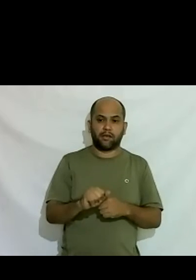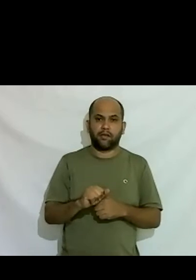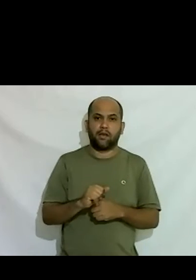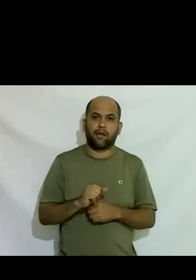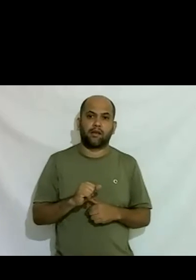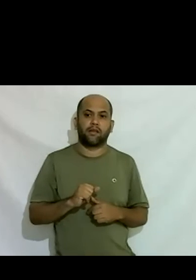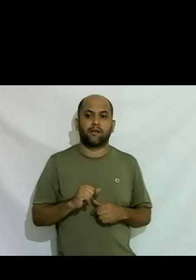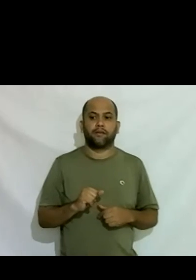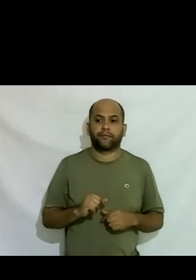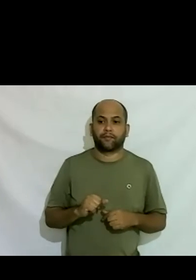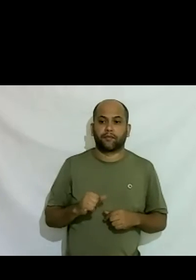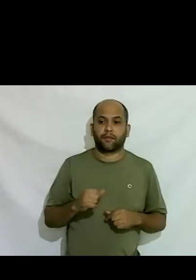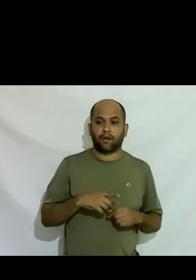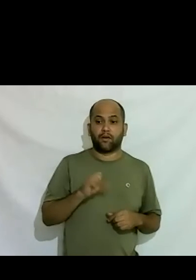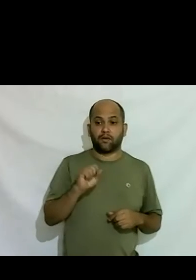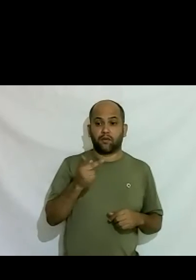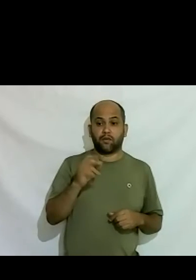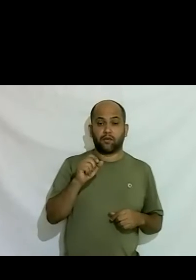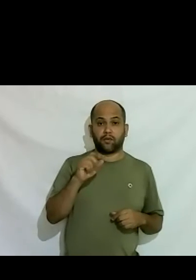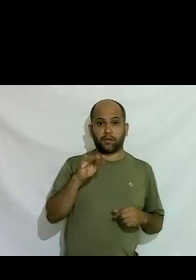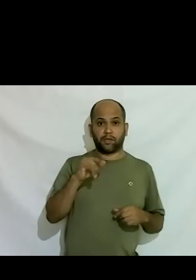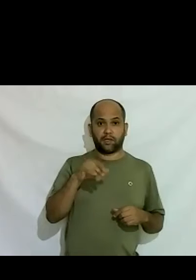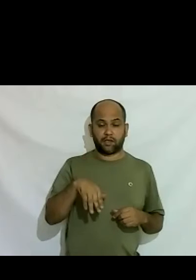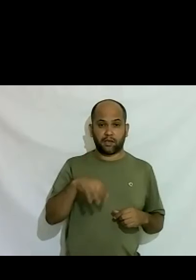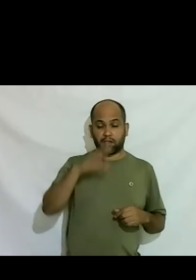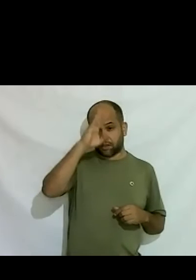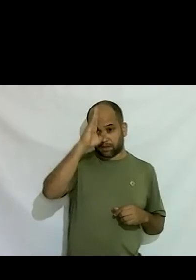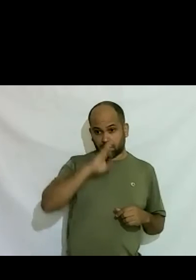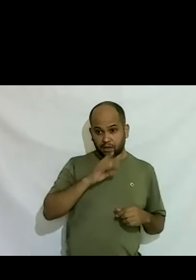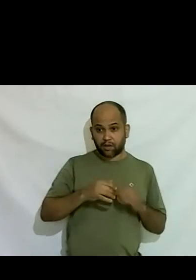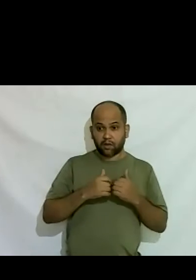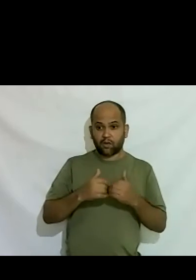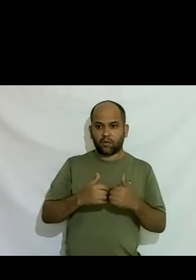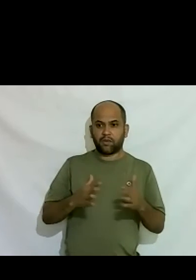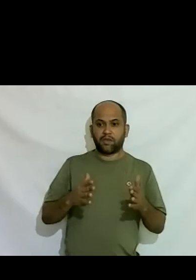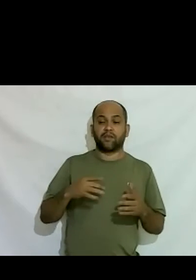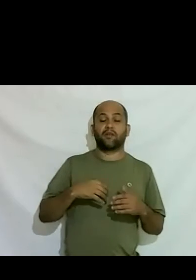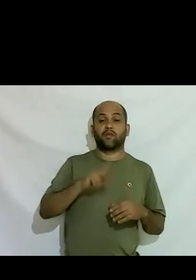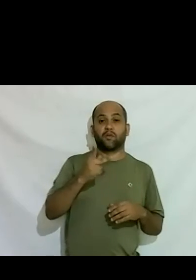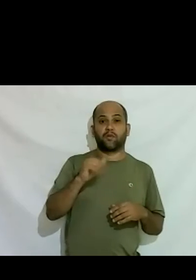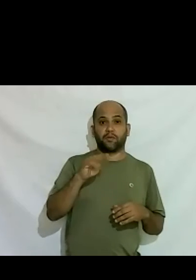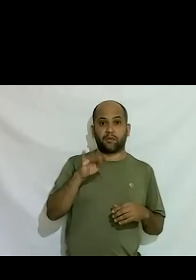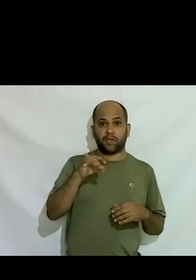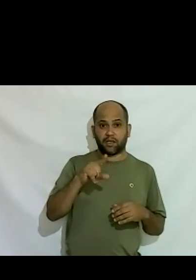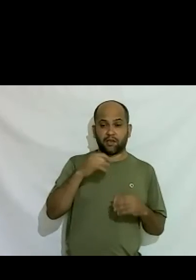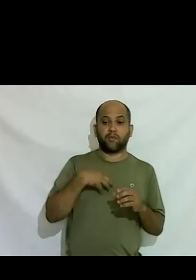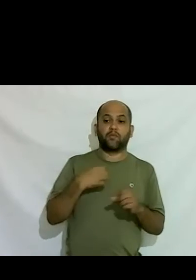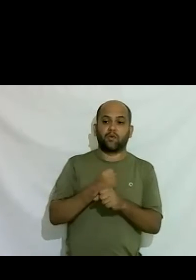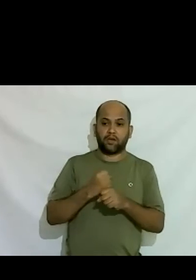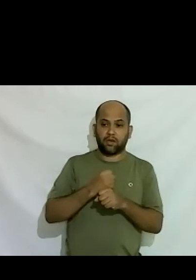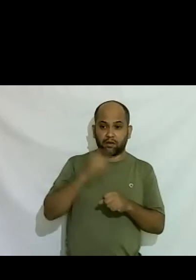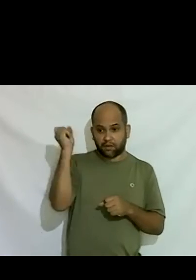hospedado de graça hoje Transempregos não tem custo nenhum no início era pouquinha era uma hospedagem por ano que eu pagava o meu bolso